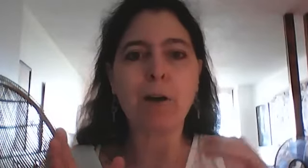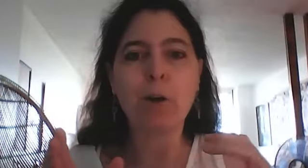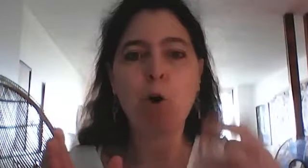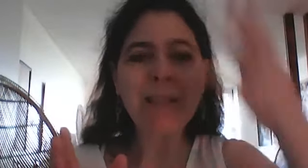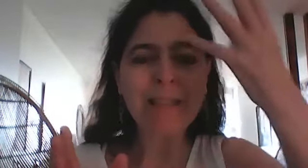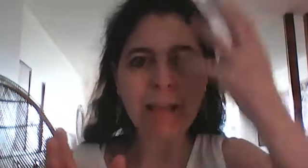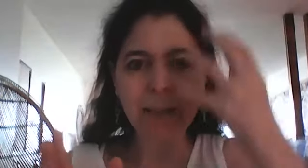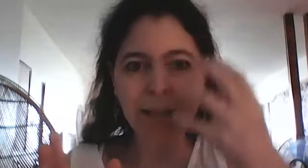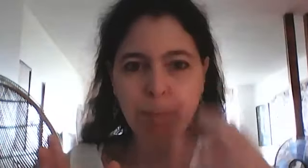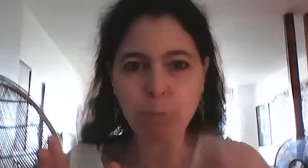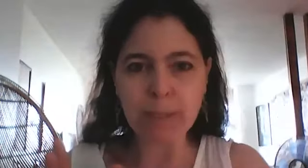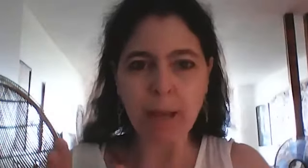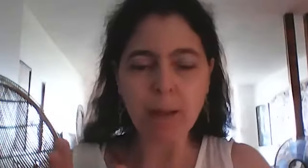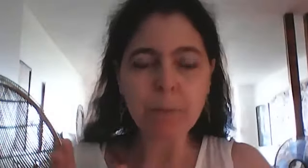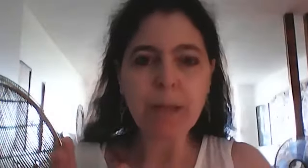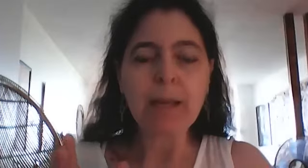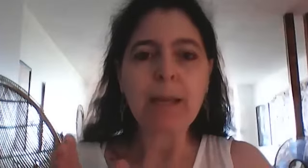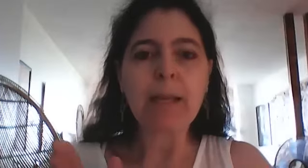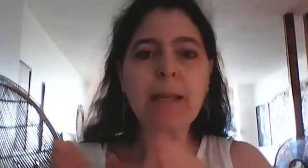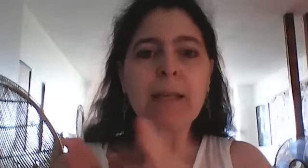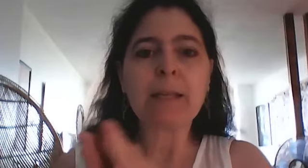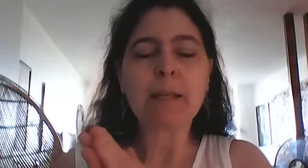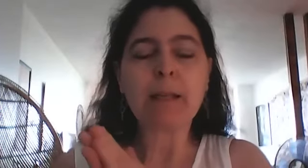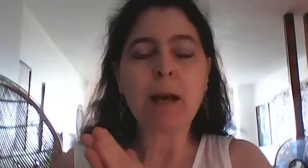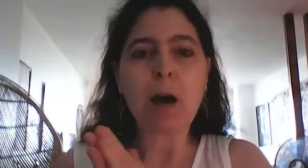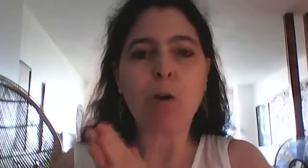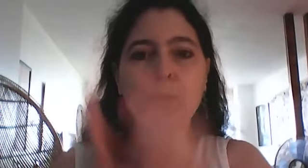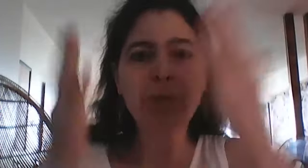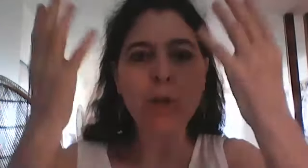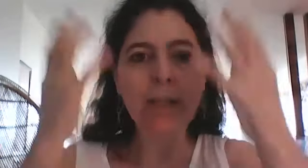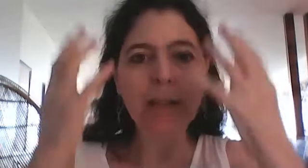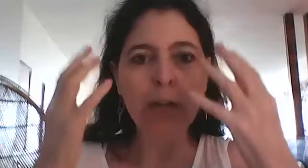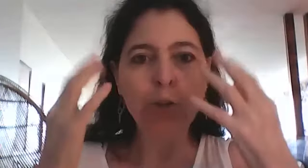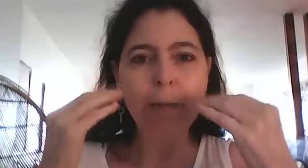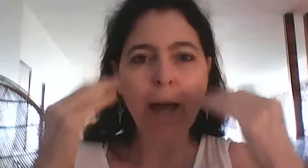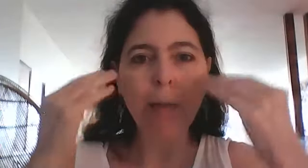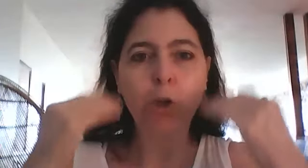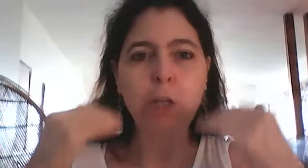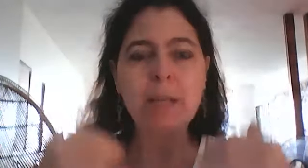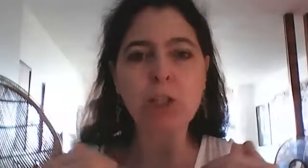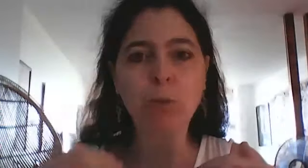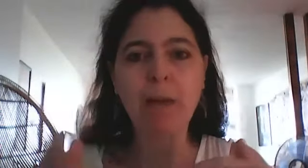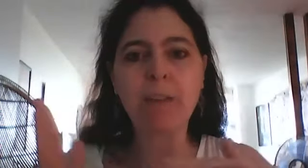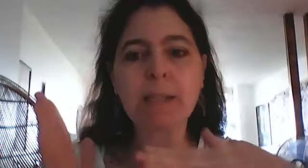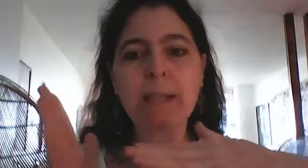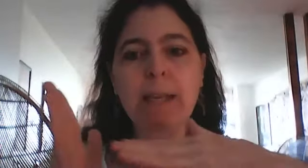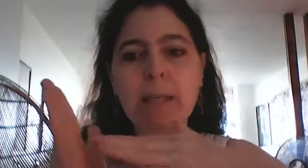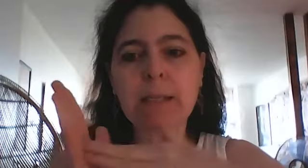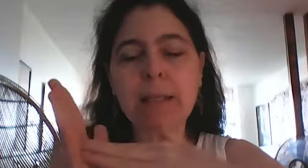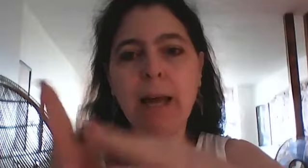on est très très très puissant et on devient un canal de lumière pour que l'énergie nous traverse et s'en